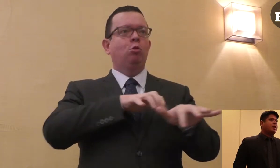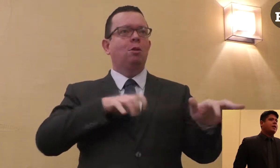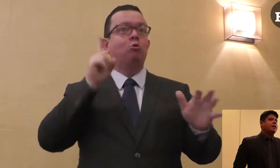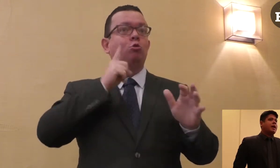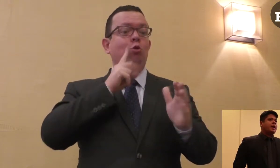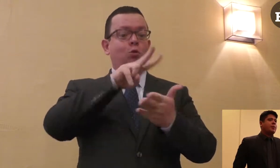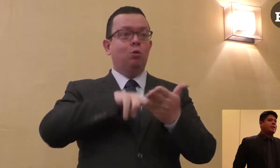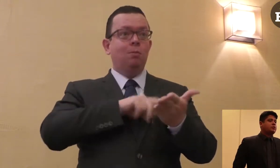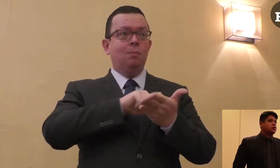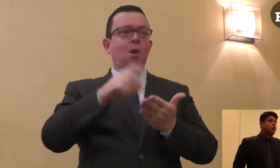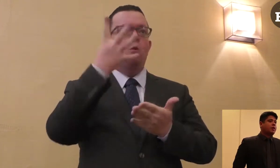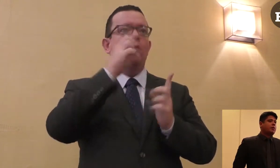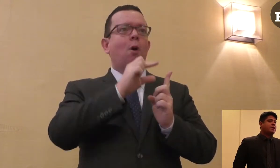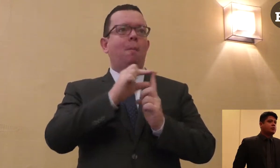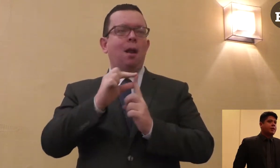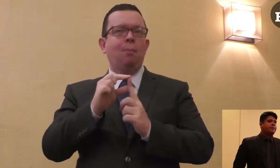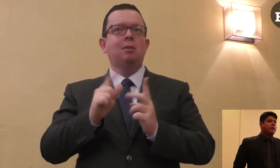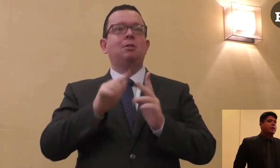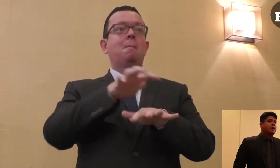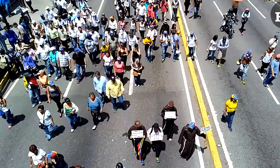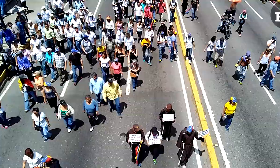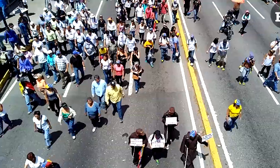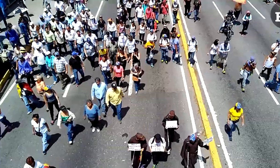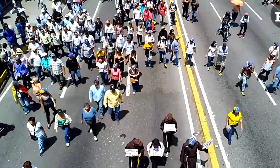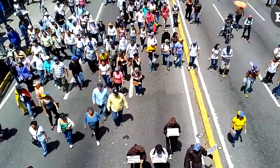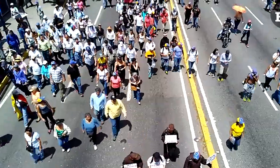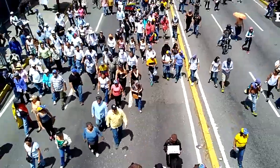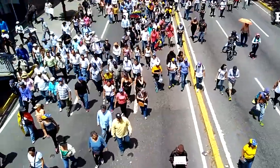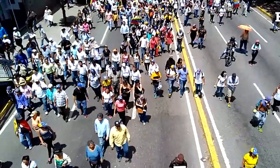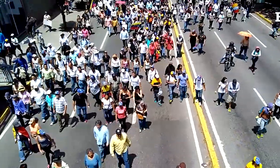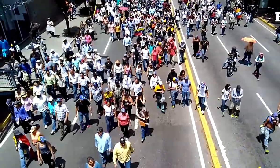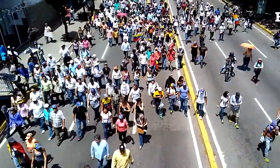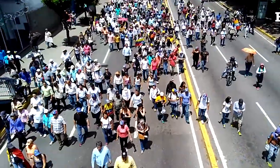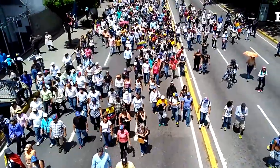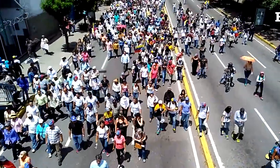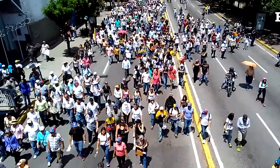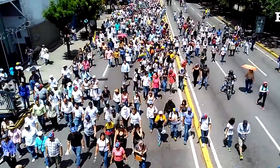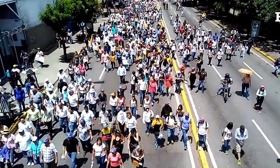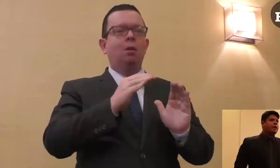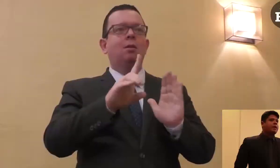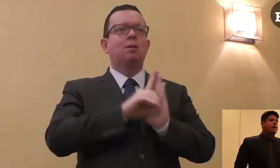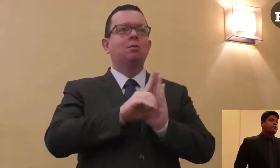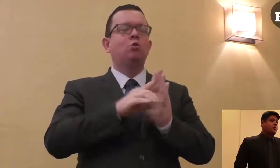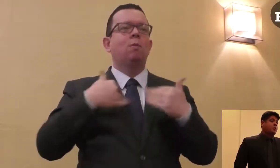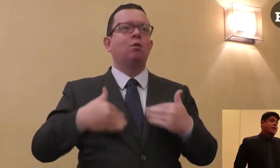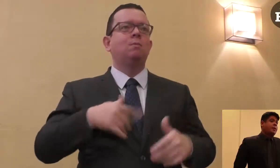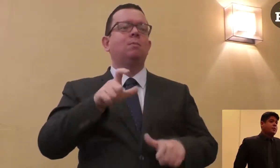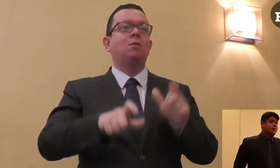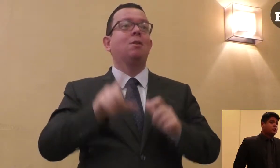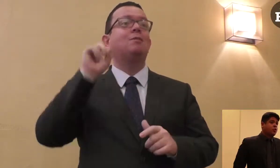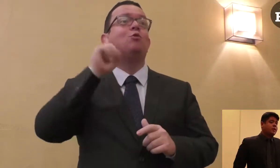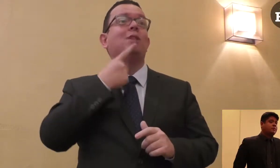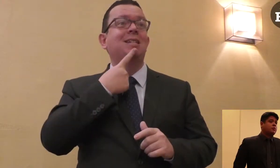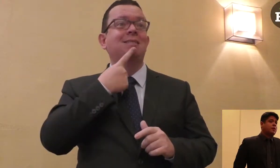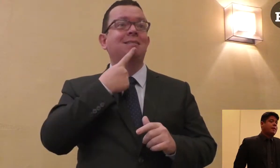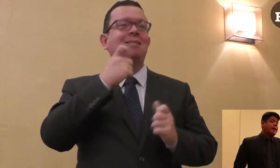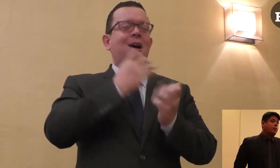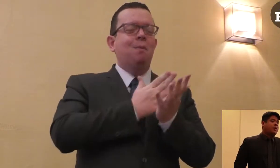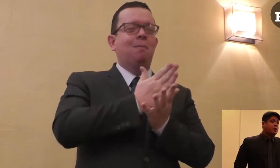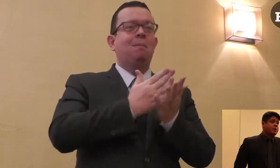investigación realizada a la población sorda de Venezuela, en la cual, entre los datos interesantes, destaca que en su mayoría las personas sordas no